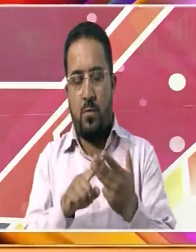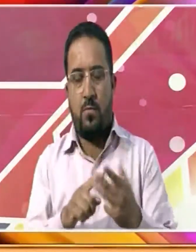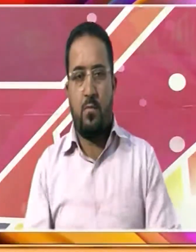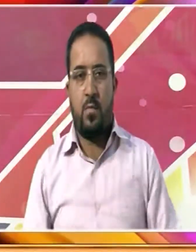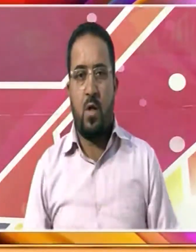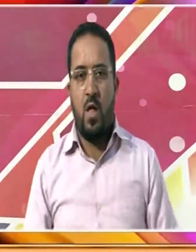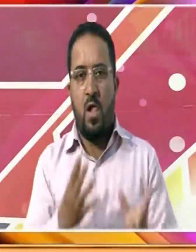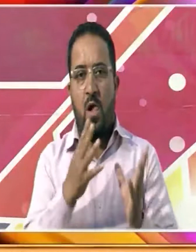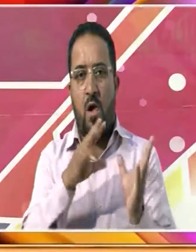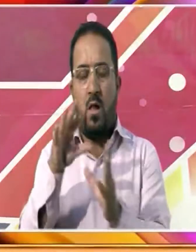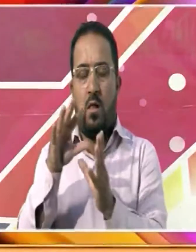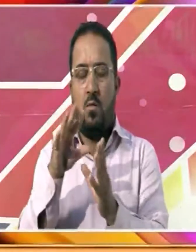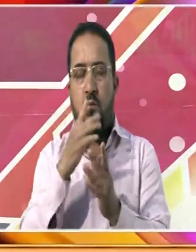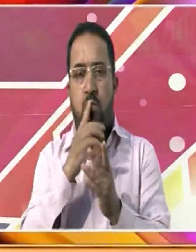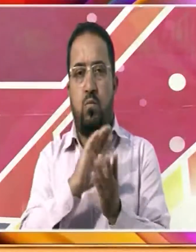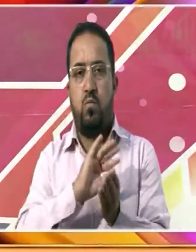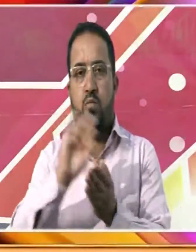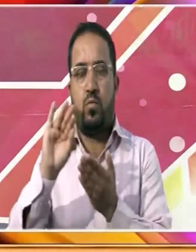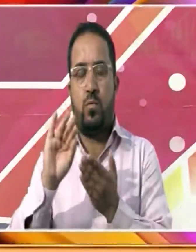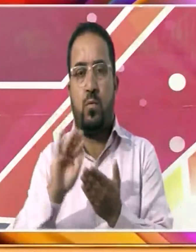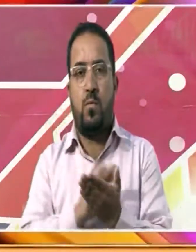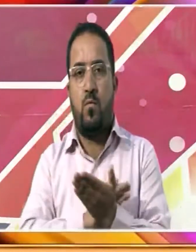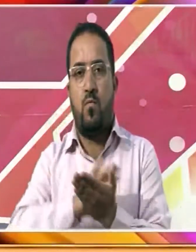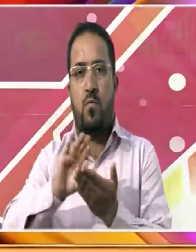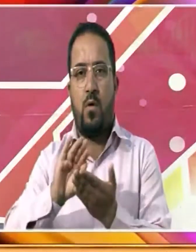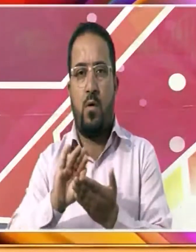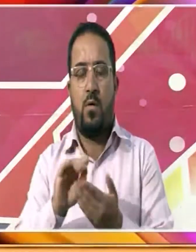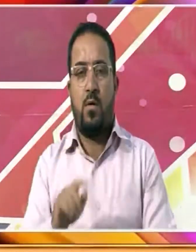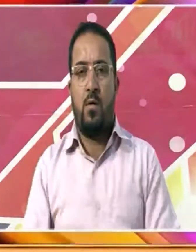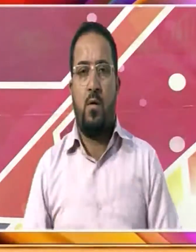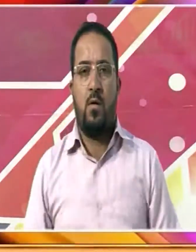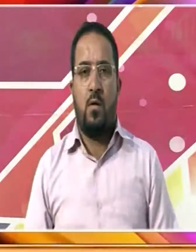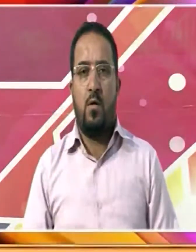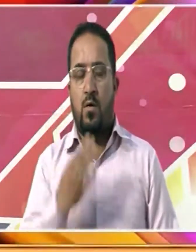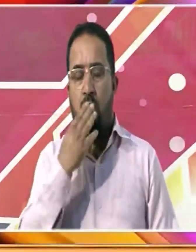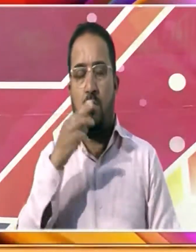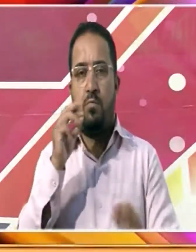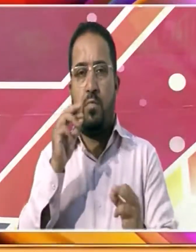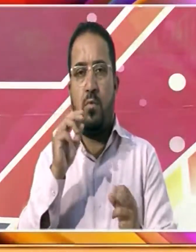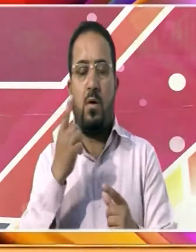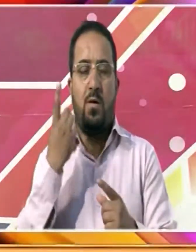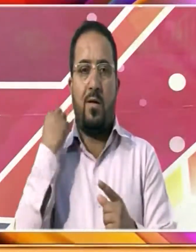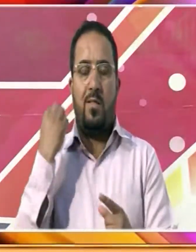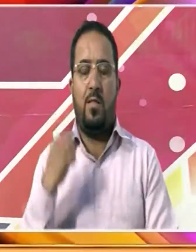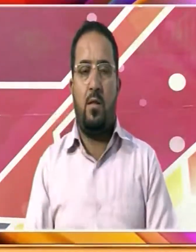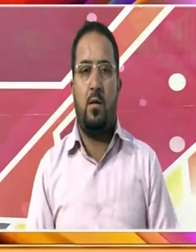الگ تھلگ کریں اس بات کا اظہار انہوں نے کل